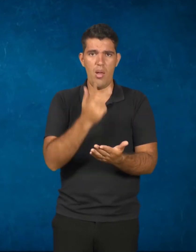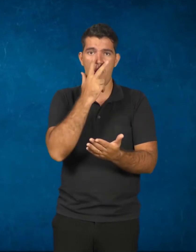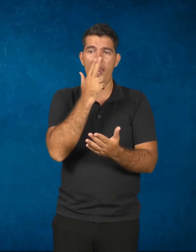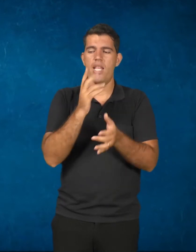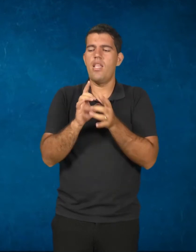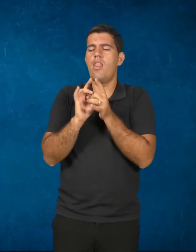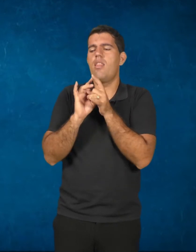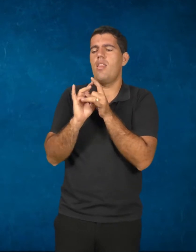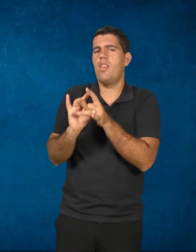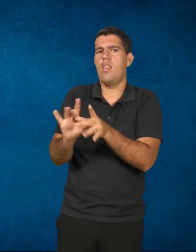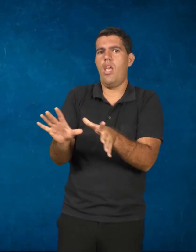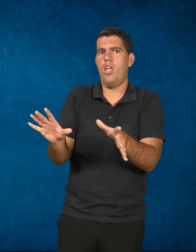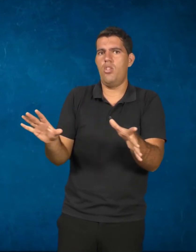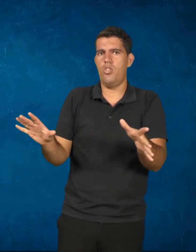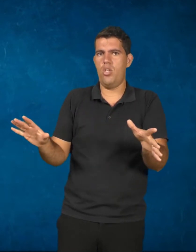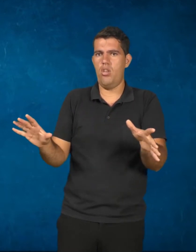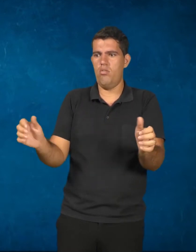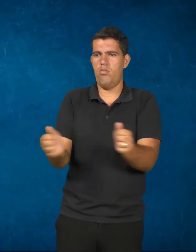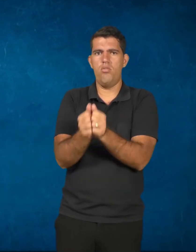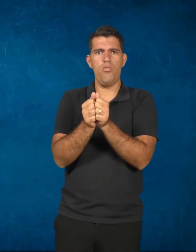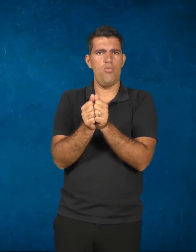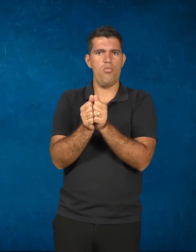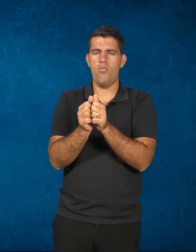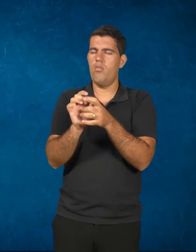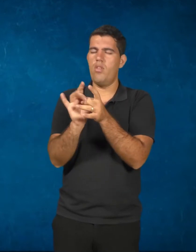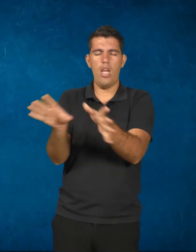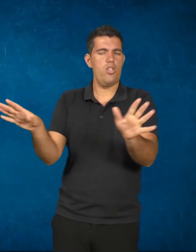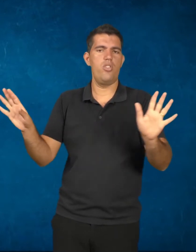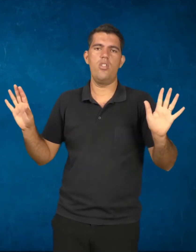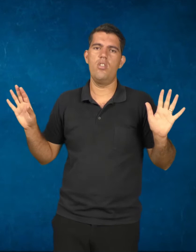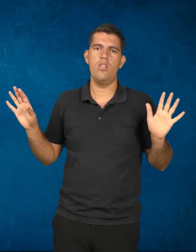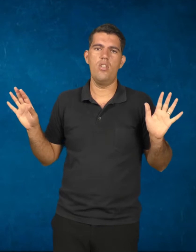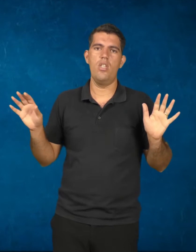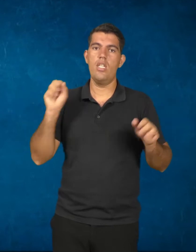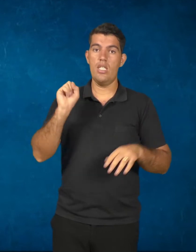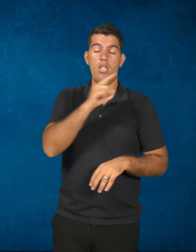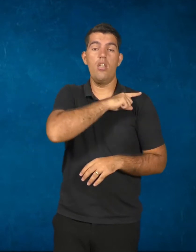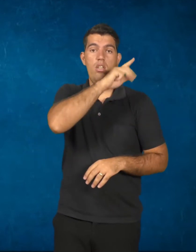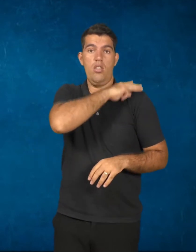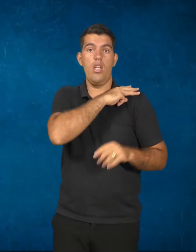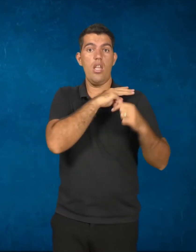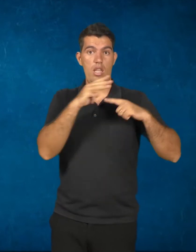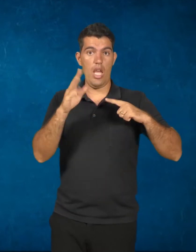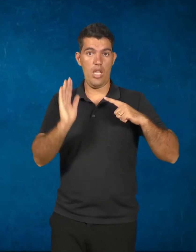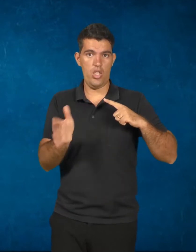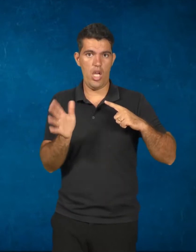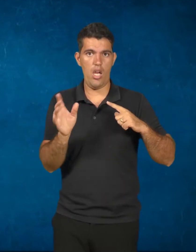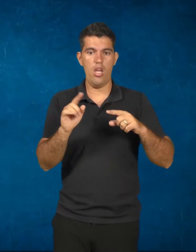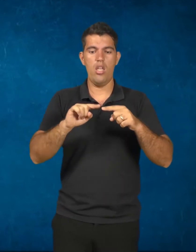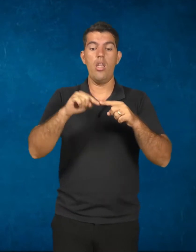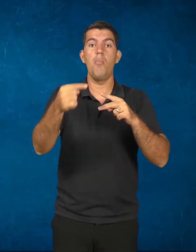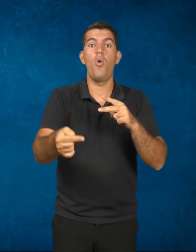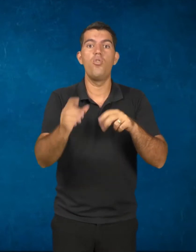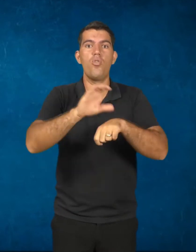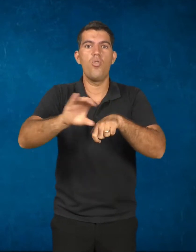mão de fazer essa integração. Ainda que ele tenha o ensino médio e faça um curso subsequente, não é uma